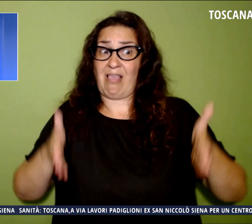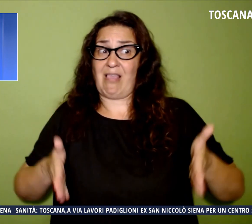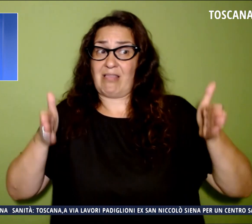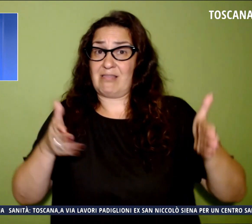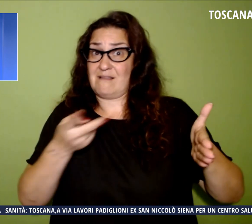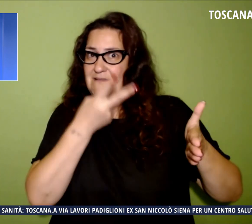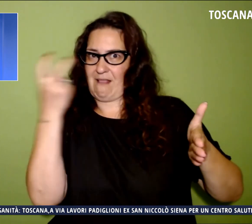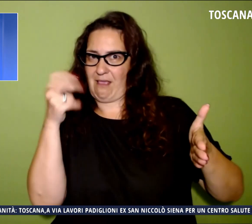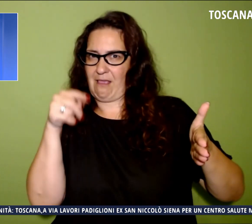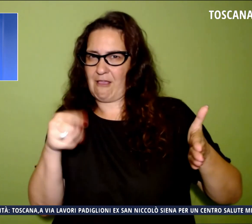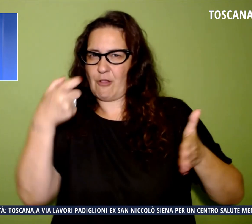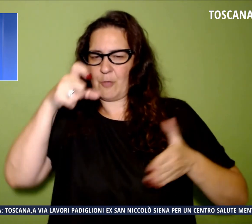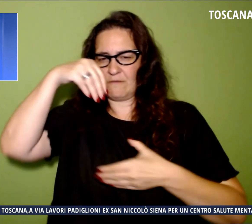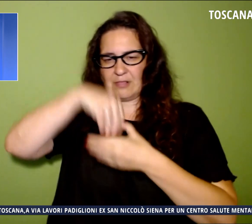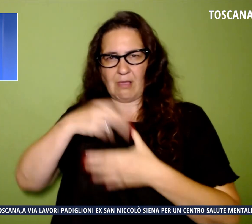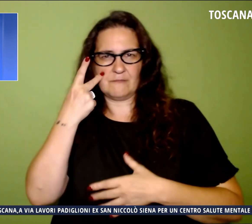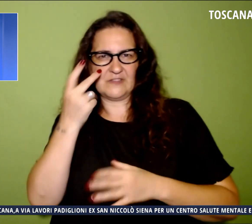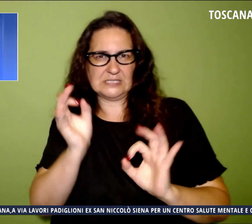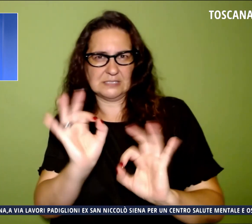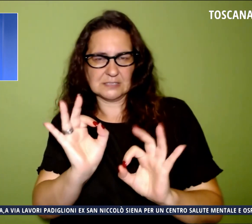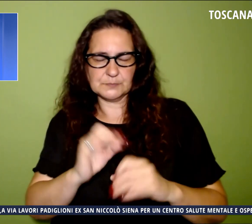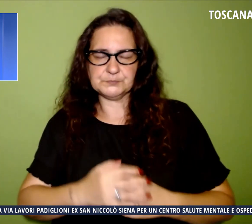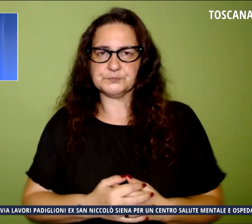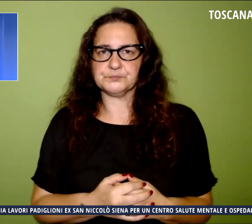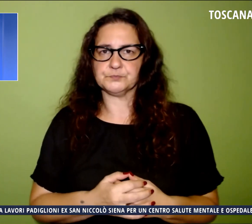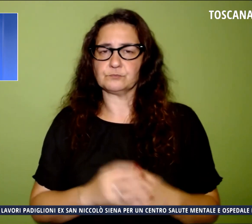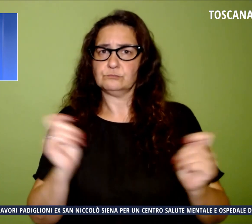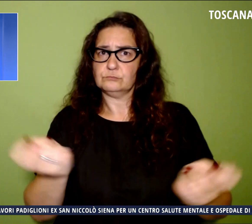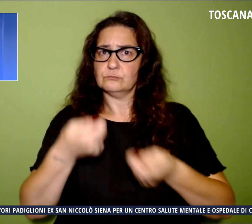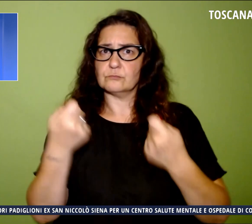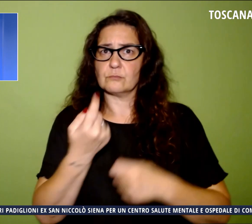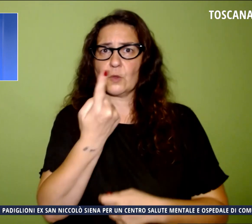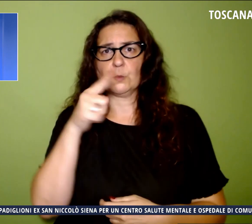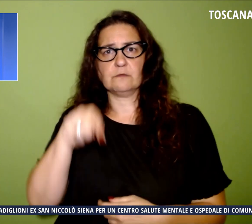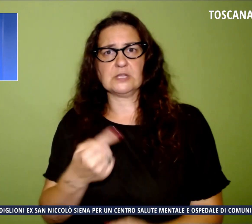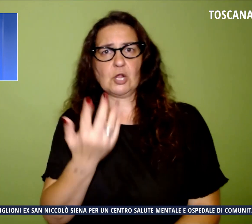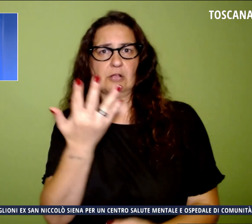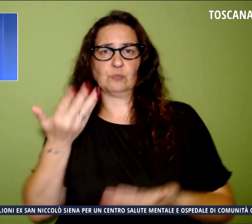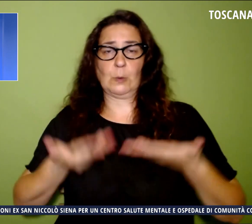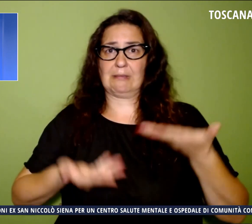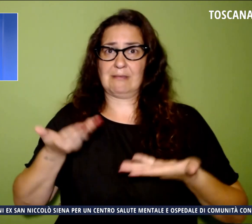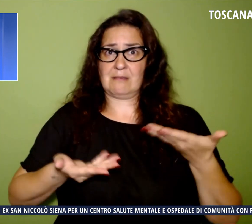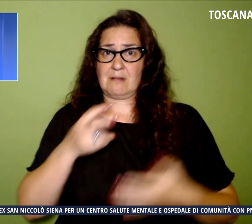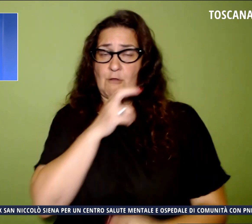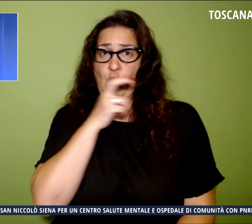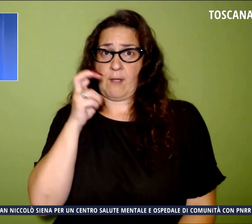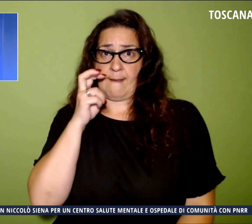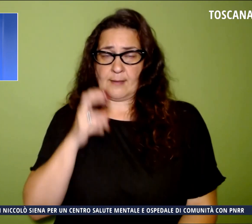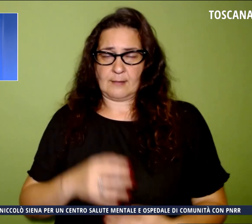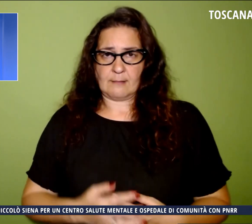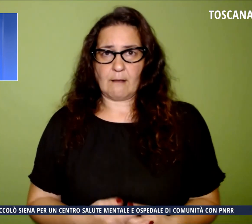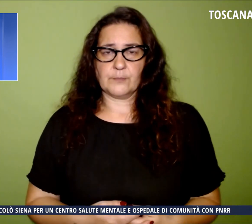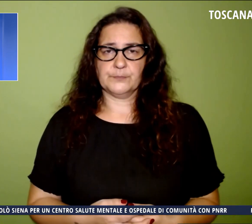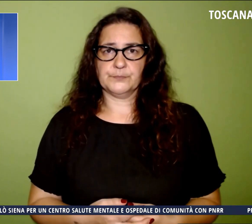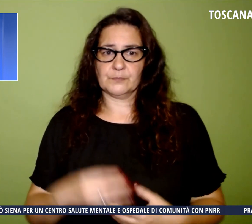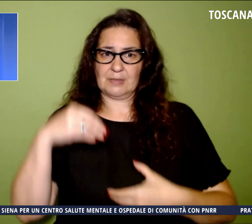loro interno. Sequestrati circa 1,5 kg di cocaina all'interno di un doppio